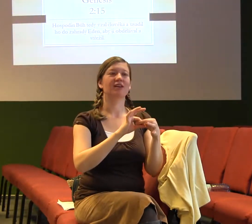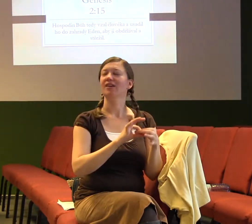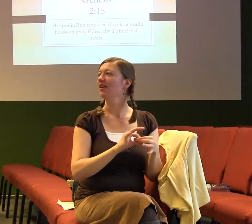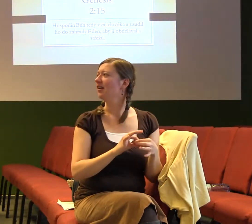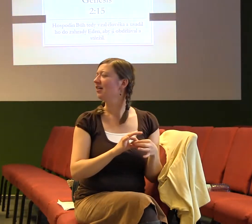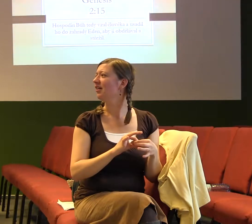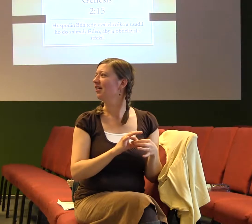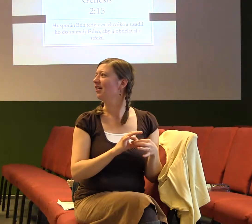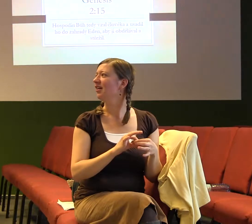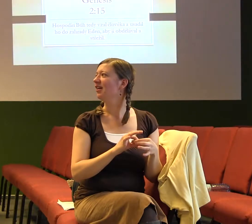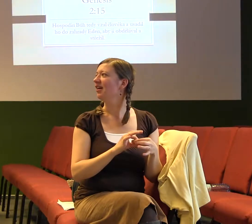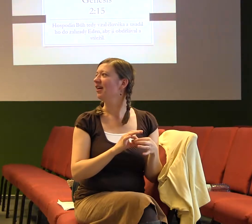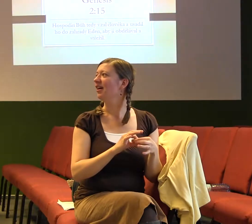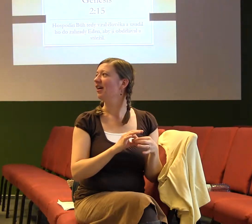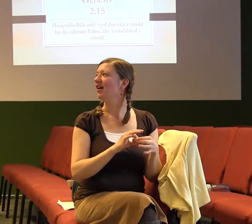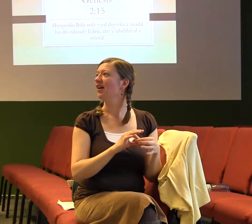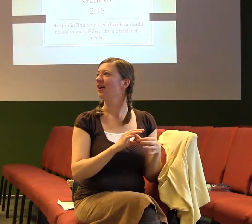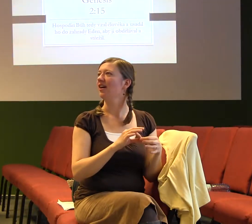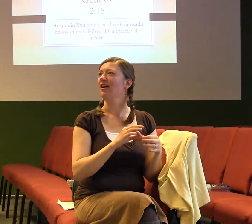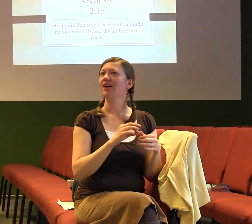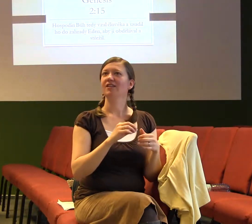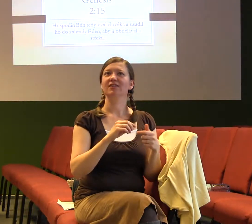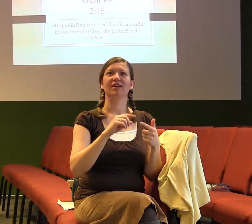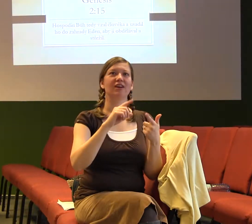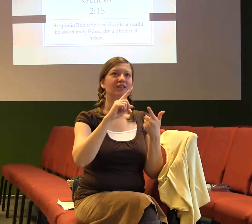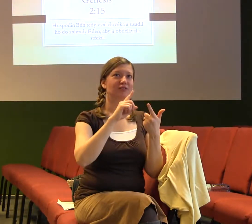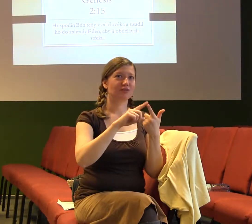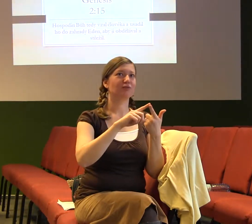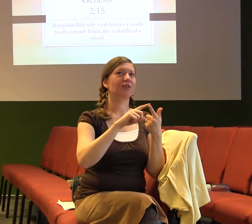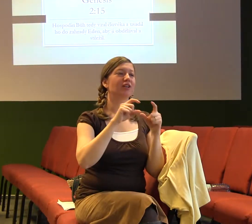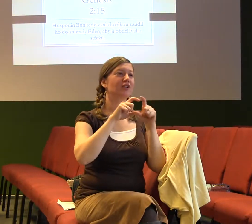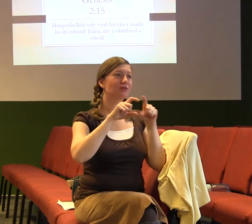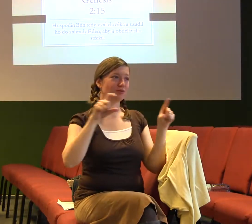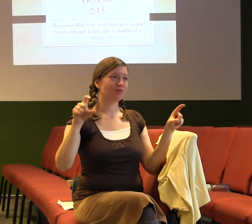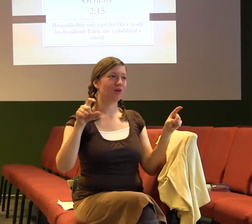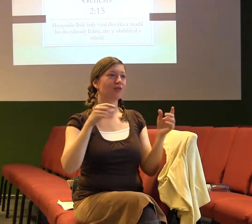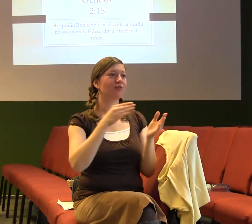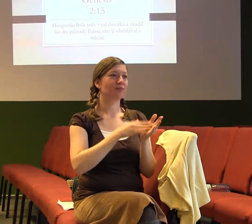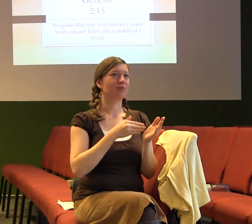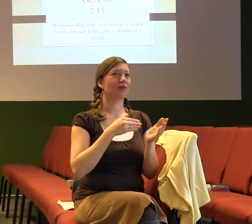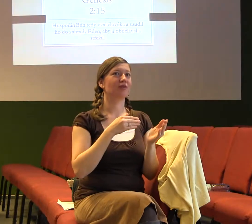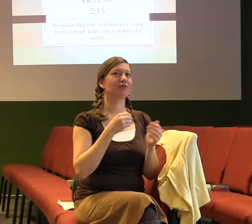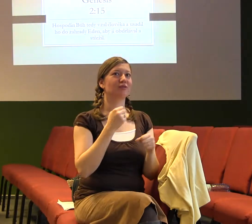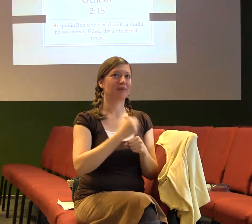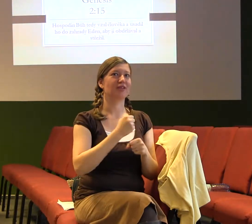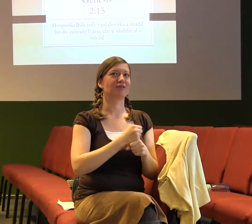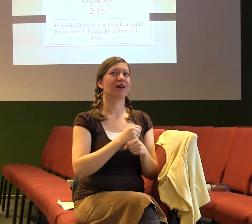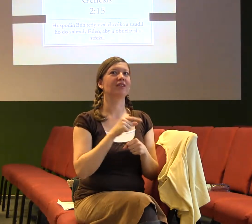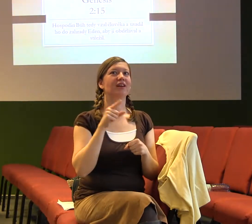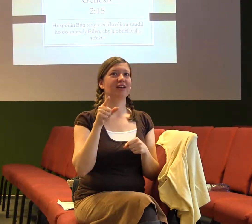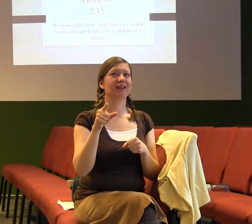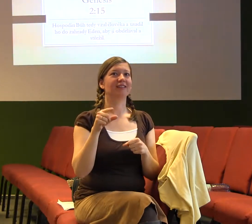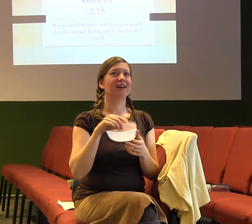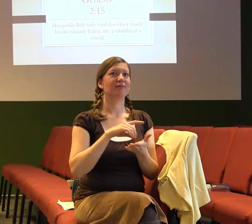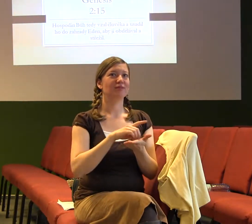nebo do práce je, že tam trávíme tolik času, že můžeme být se svými spolužáky nebo kolegy a můžeme být na ně